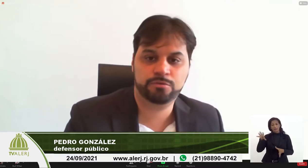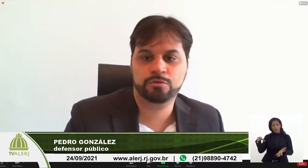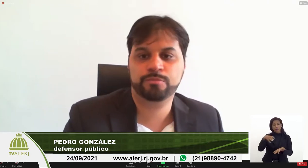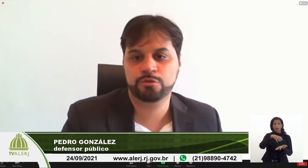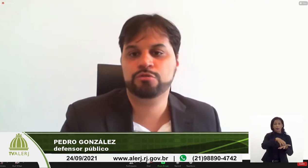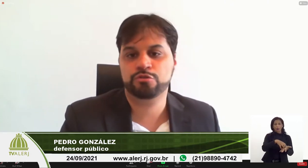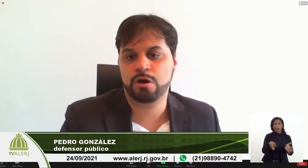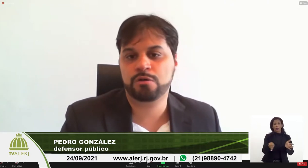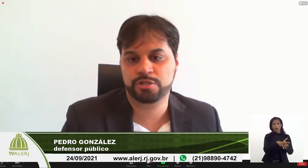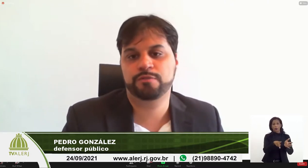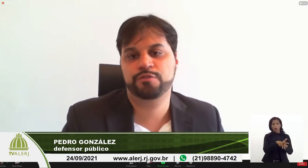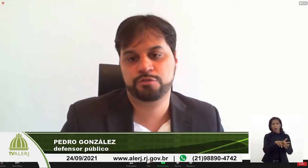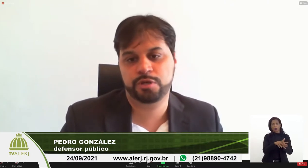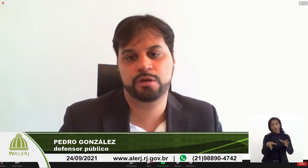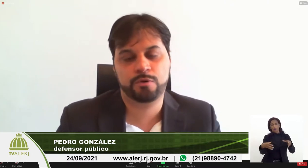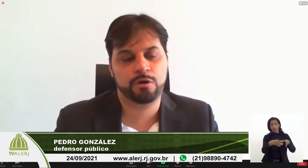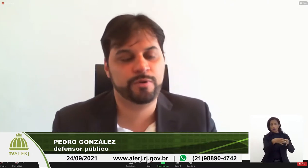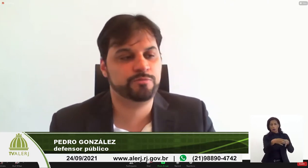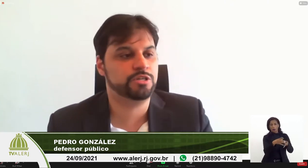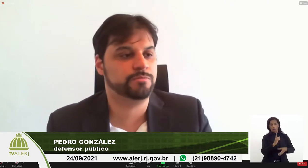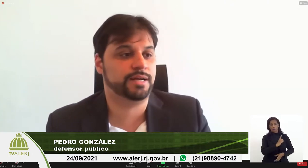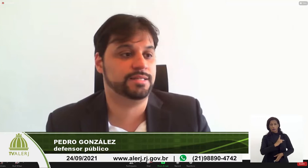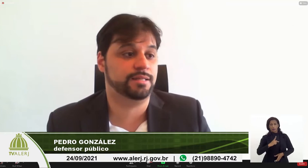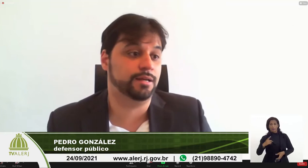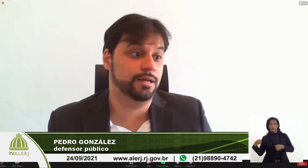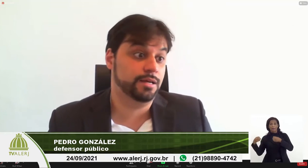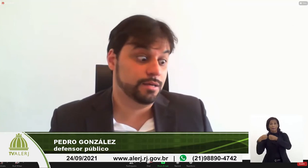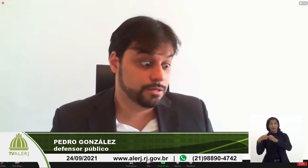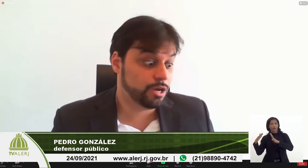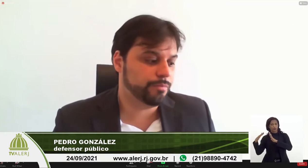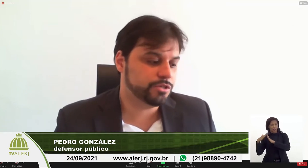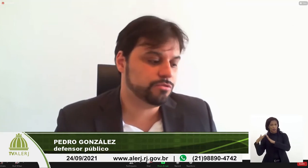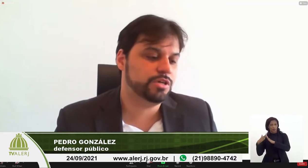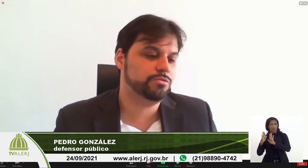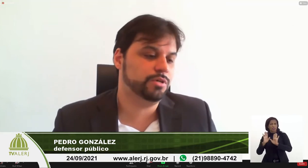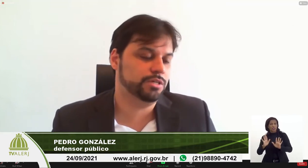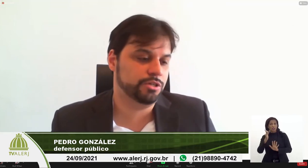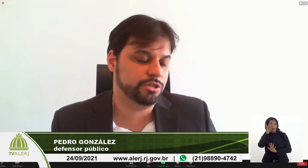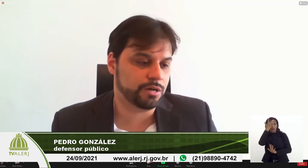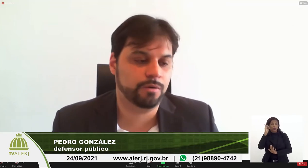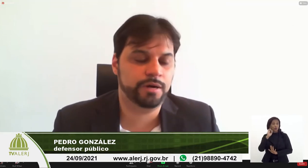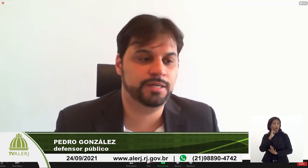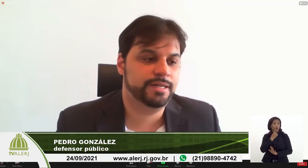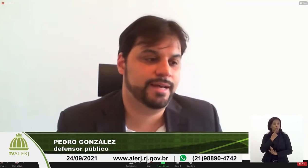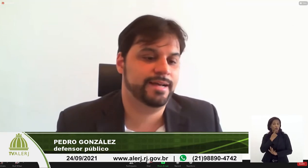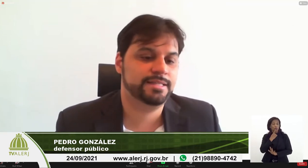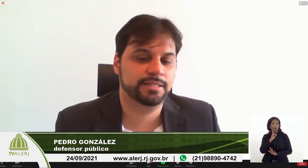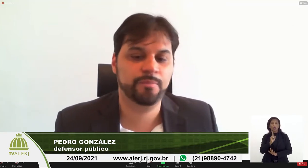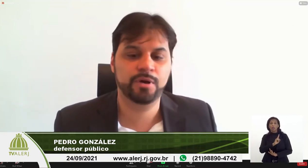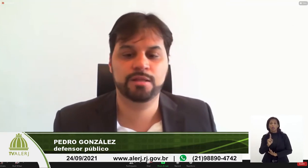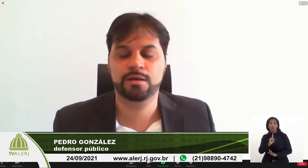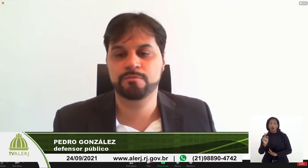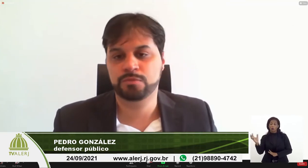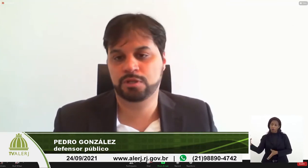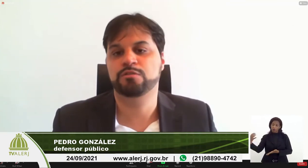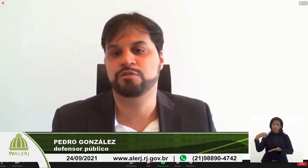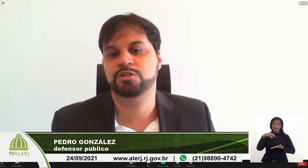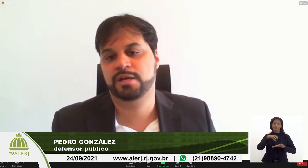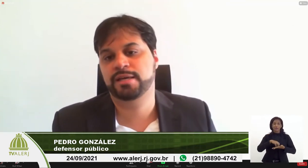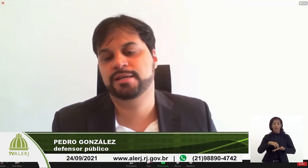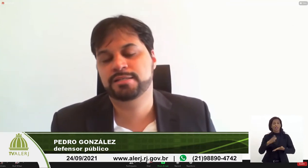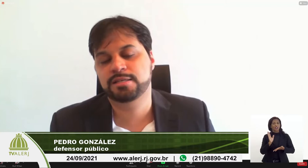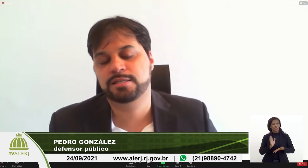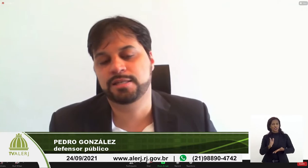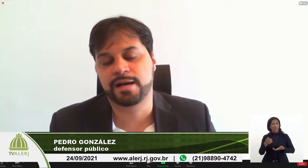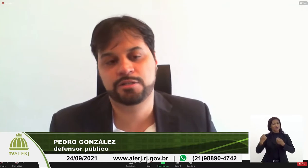atendida por outros órgãos da defensoria para órgão mais próximo da casa dela já uma pessoa surda a gente acolhe essa demanda tendo em